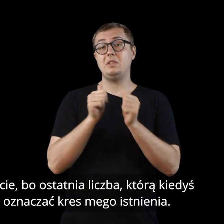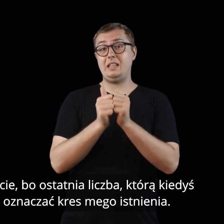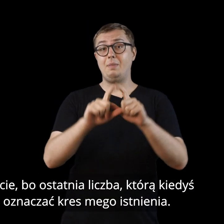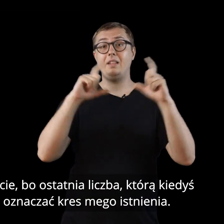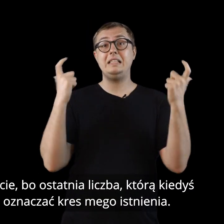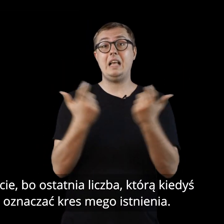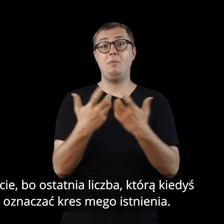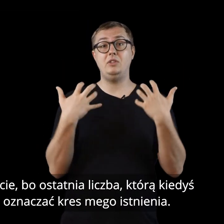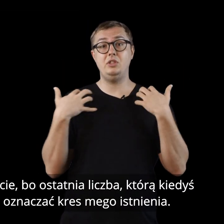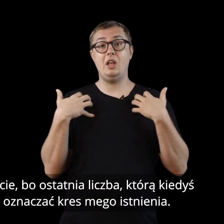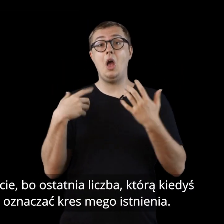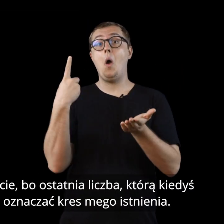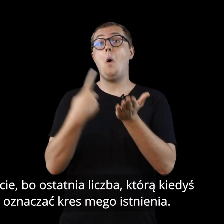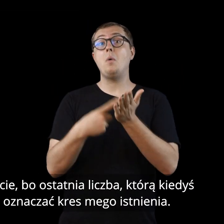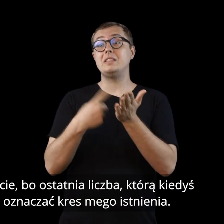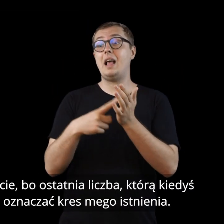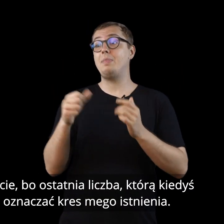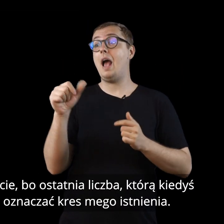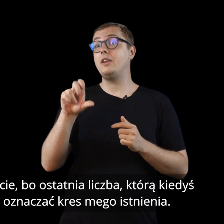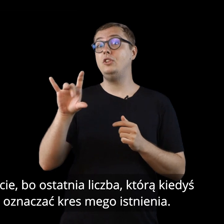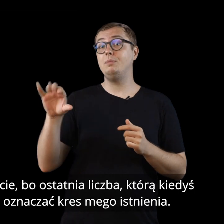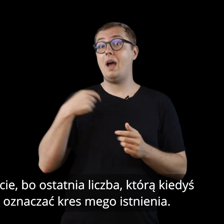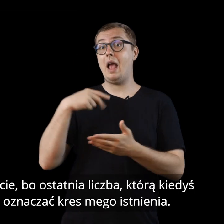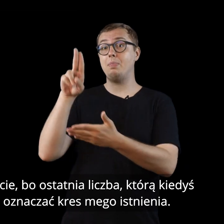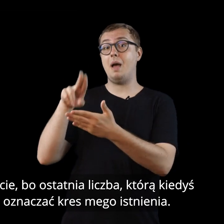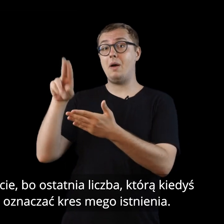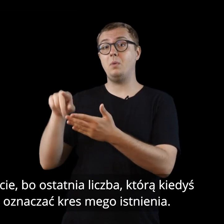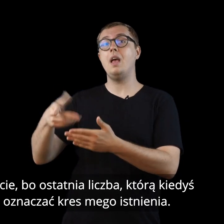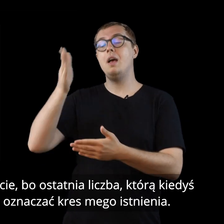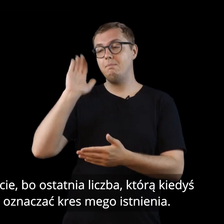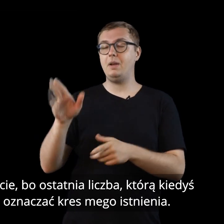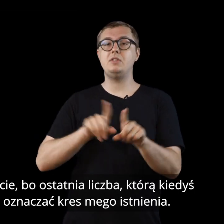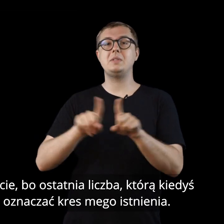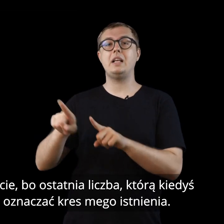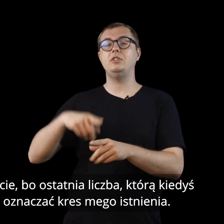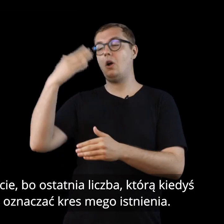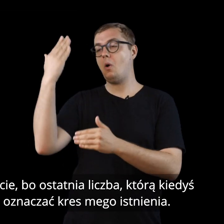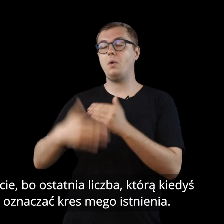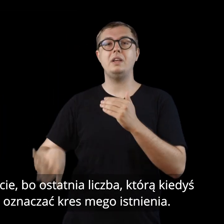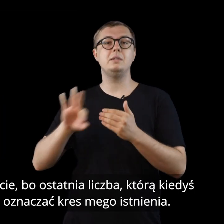To zadanie na całe życie, bo ostatnia liczba, którą kiedyś namaluję, będzie oznaczać kres mojego istnienia.